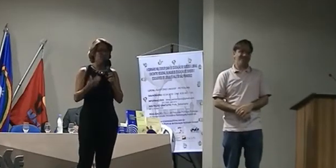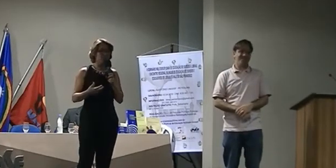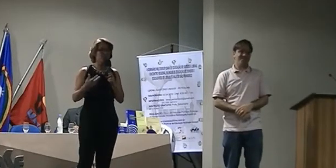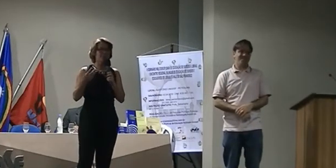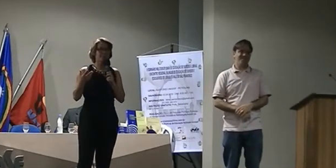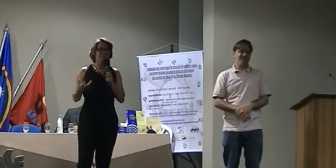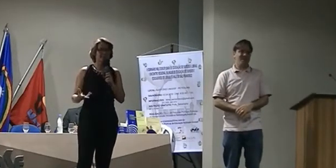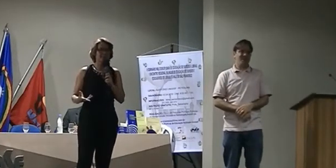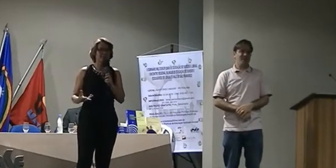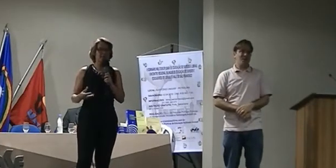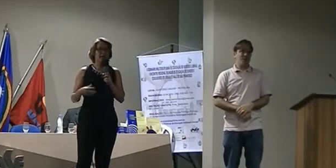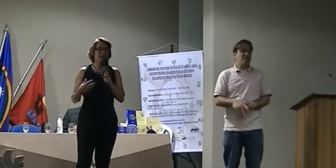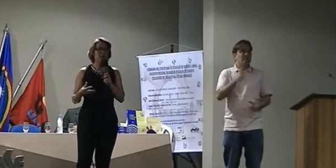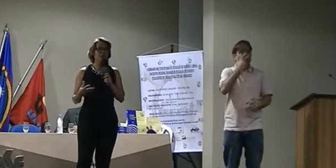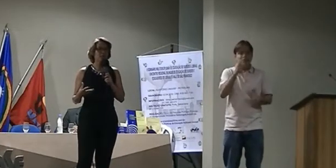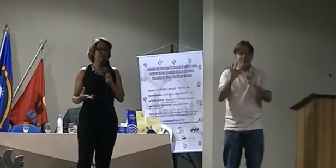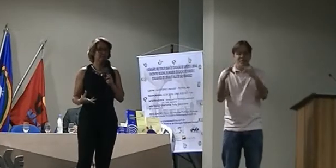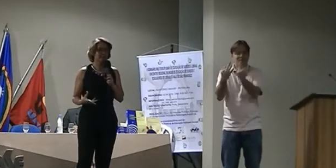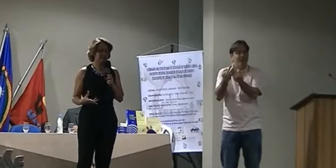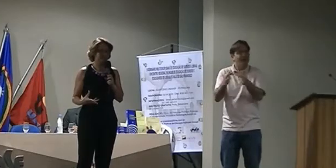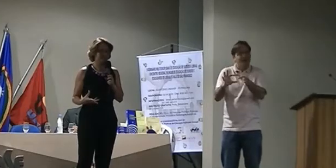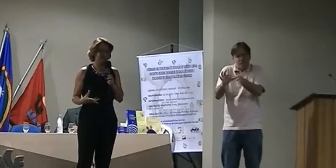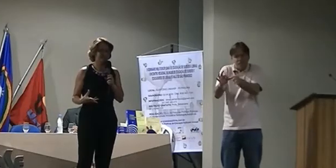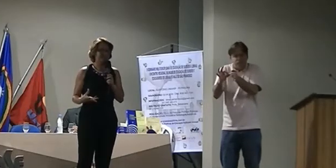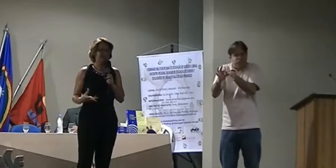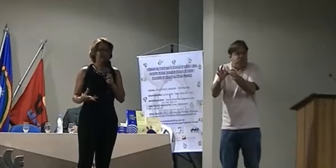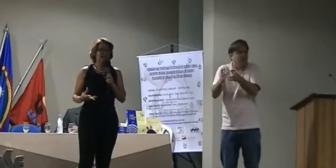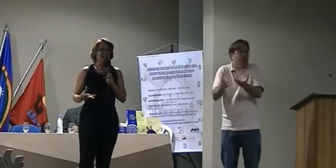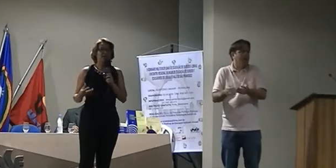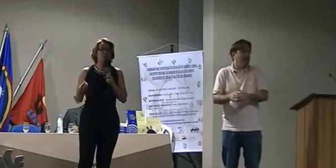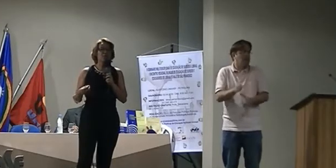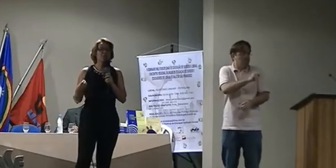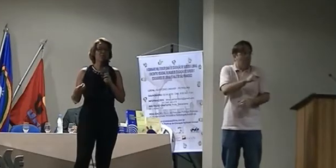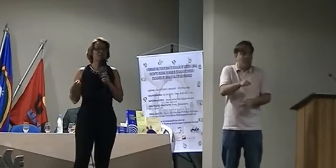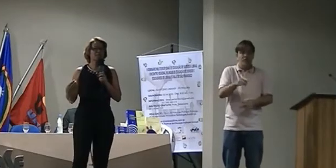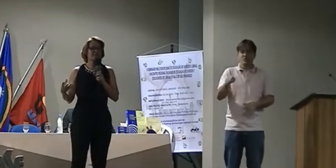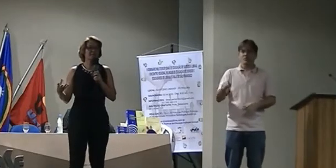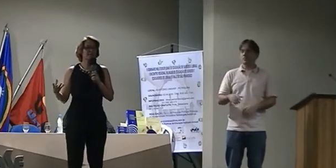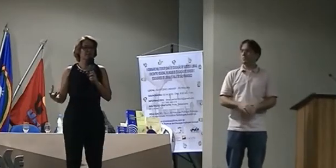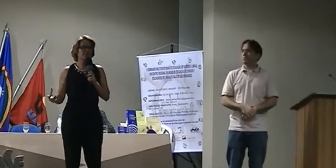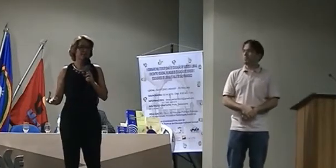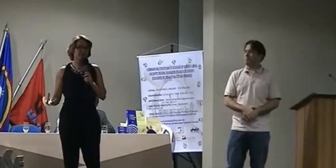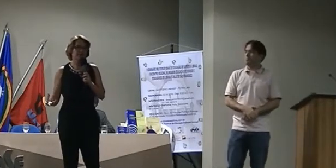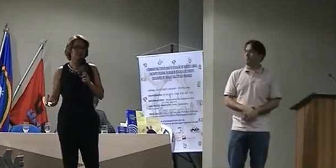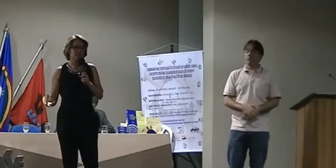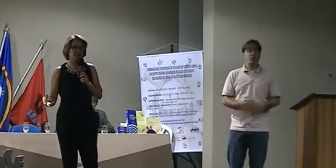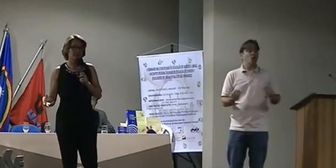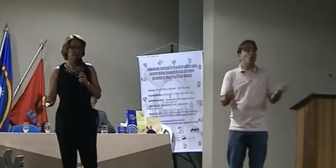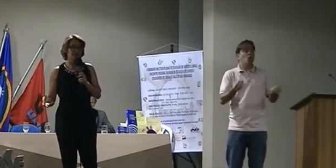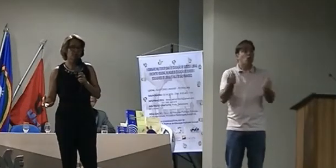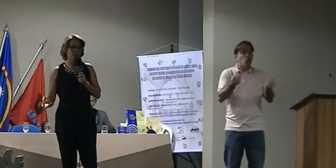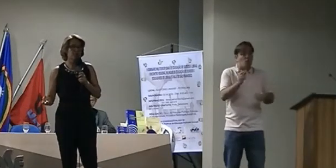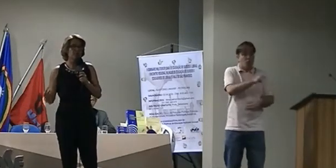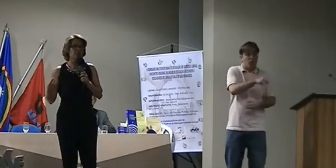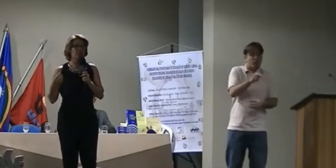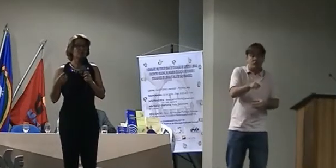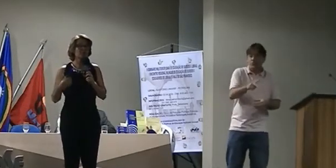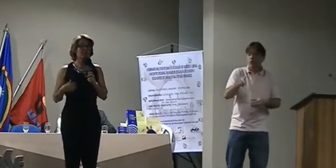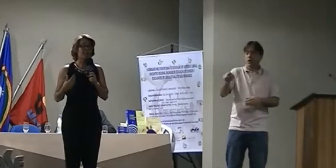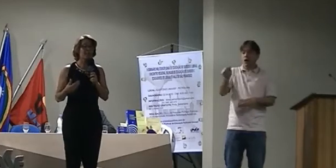vínculo afetivo, é muito importante. E como vamos criar esse vínculo afetivo com o aluno se nós não sabemos